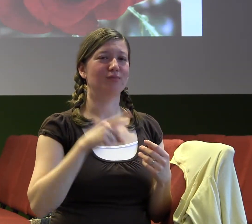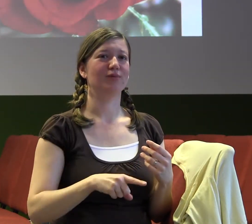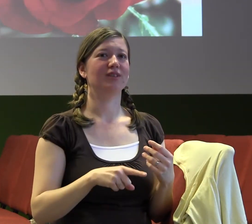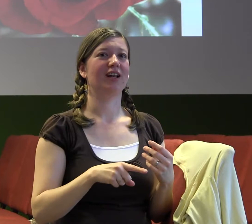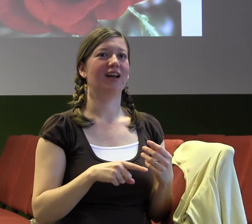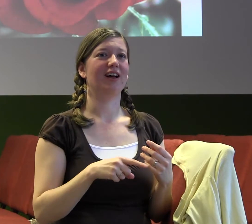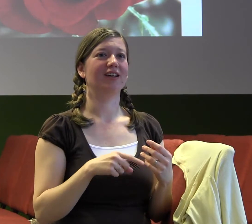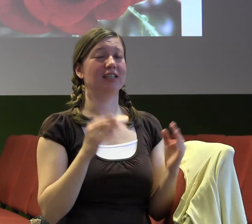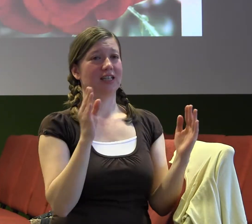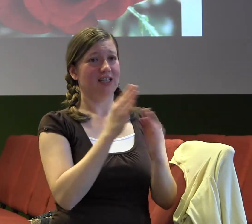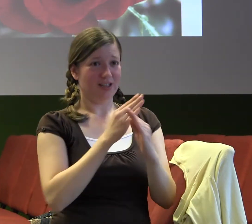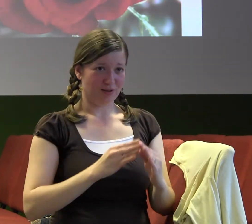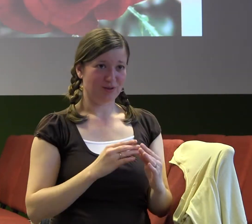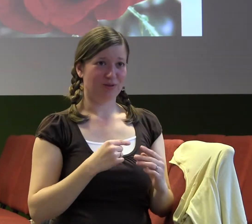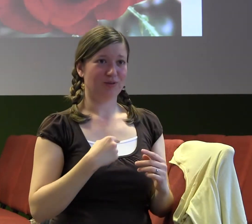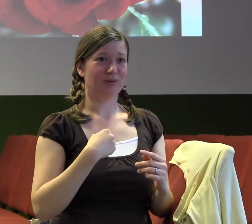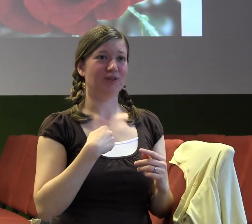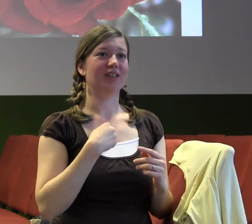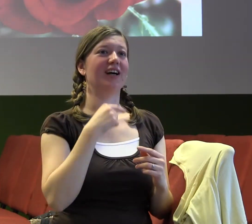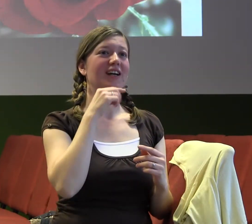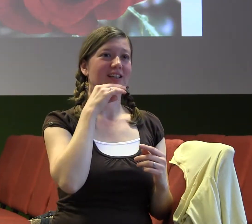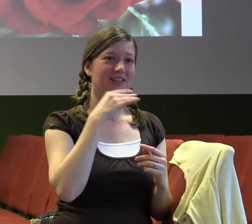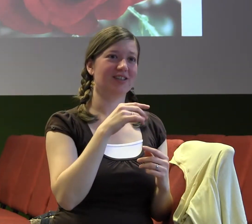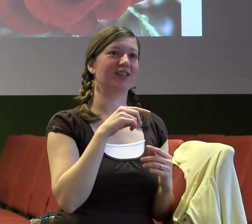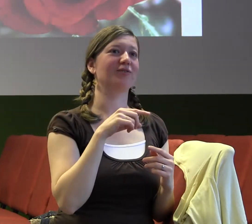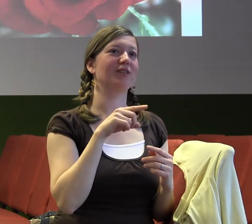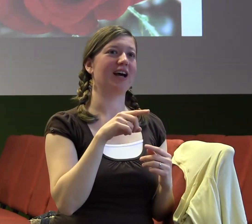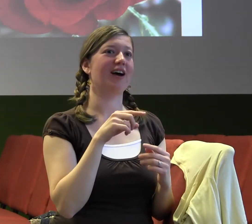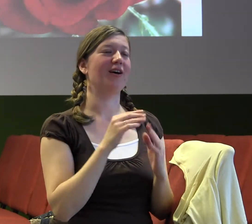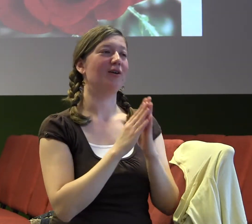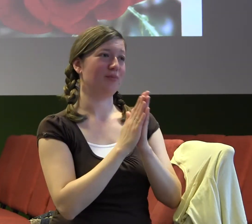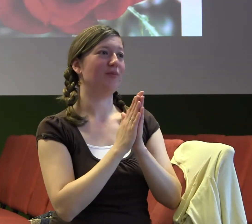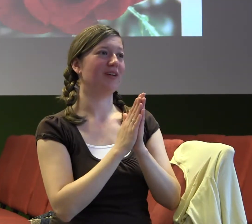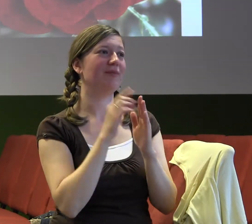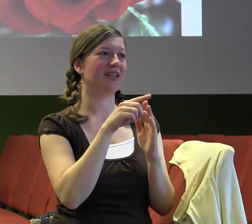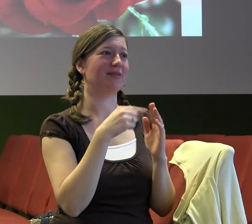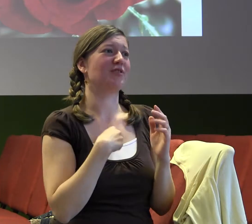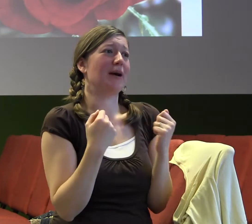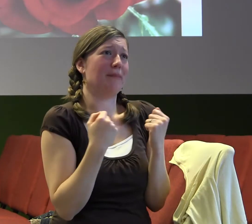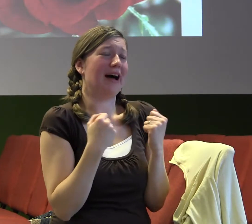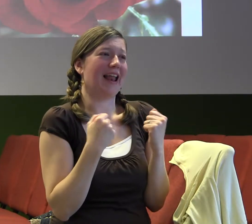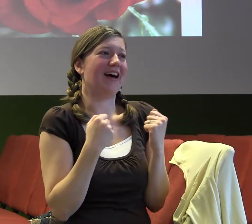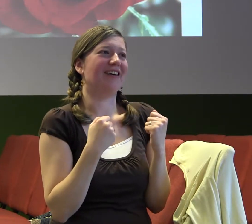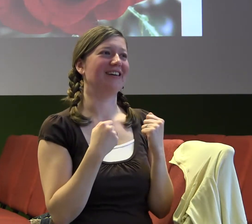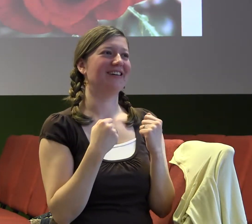pohodlit veřejně za někoho, ale jsou ráda, že jsem to mohla udělat. Moc díky.